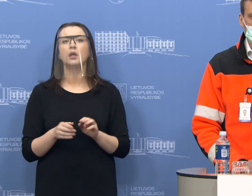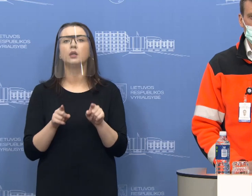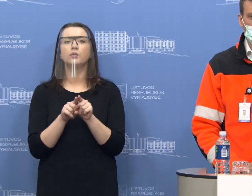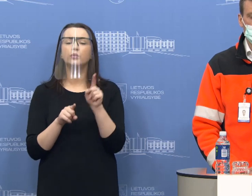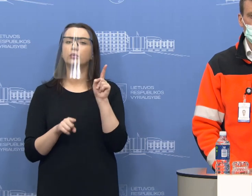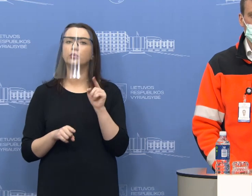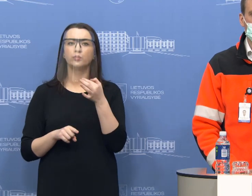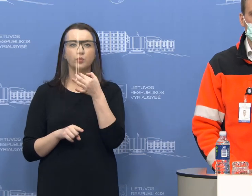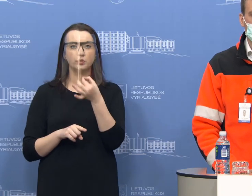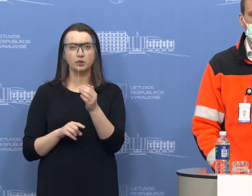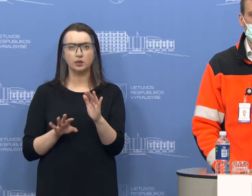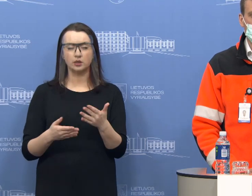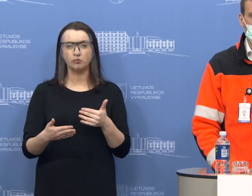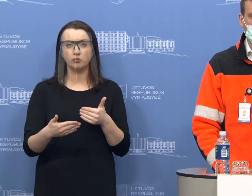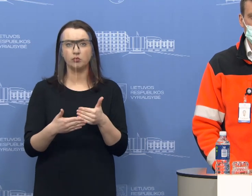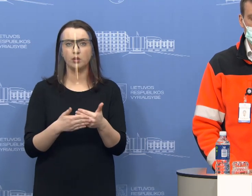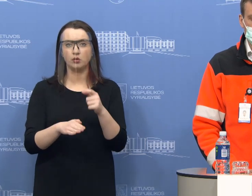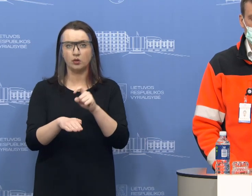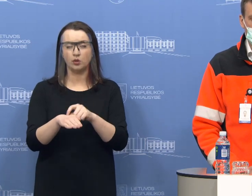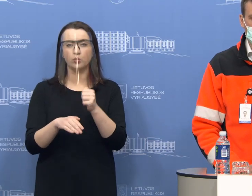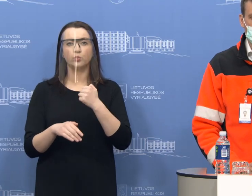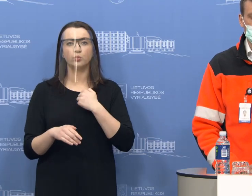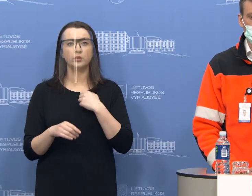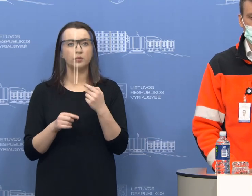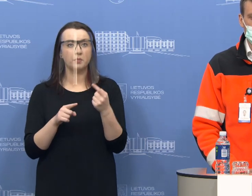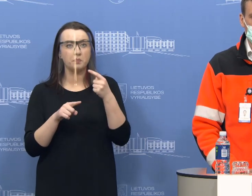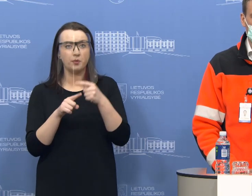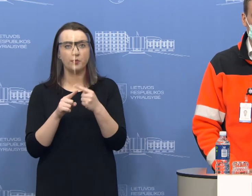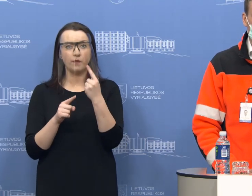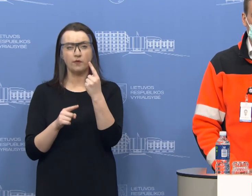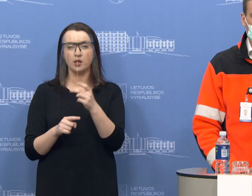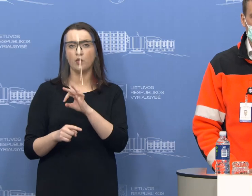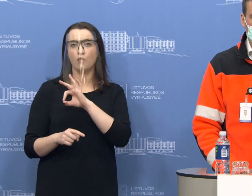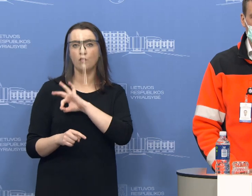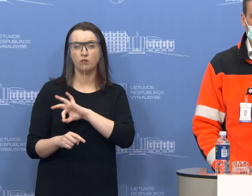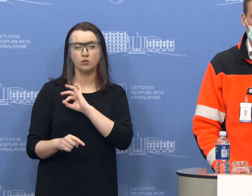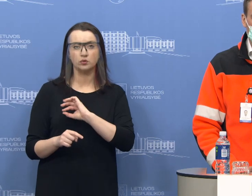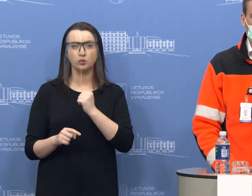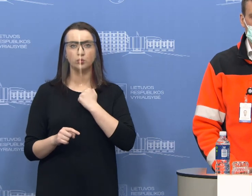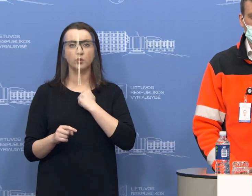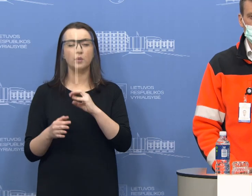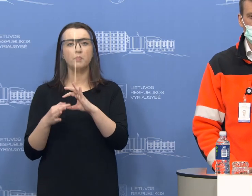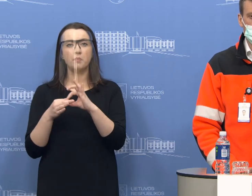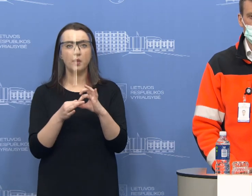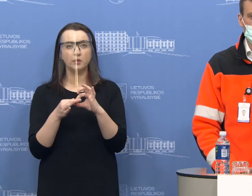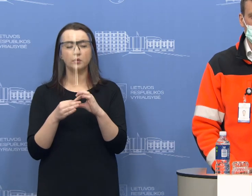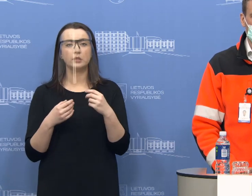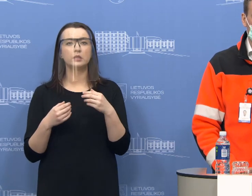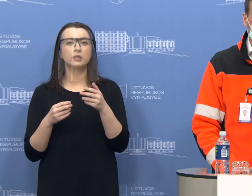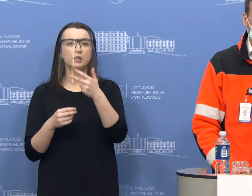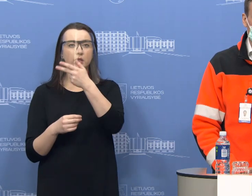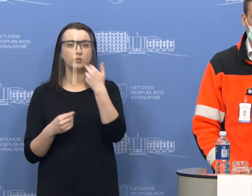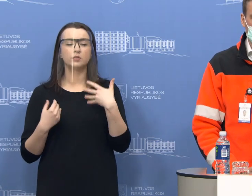Artimiausių metų turėsime dar vieną funkciją ir bendradarbiajant su Lietuvos Veikatos